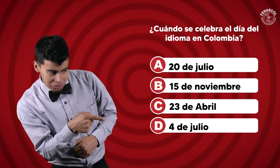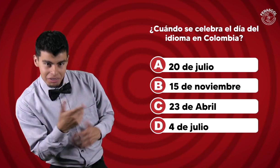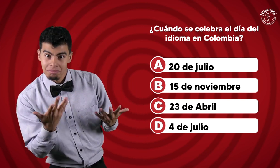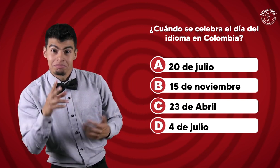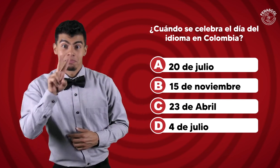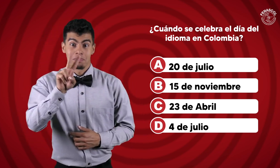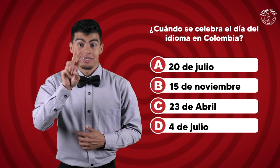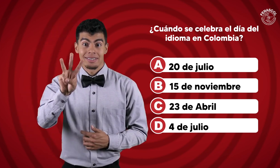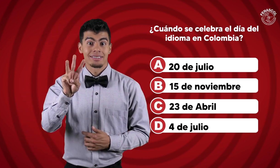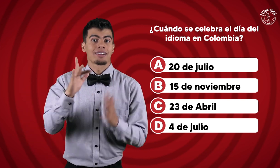de abril,